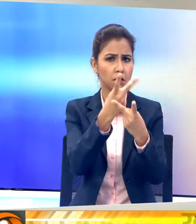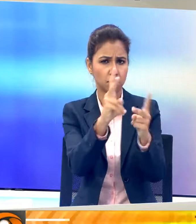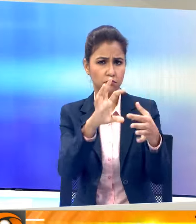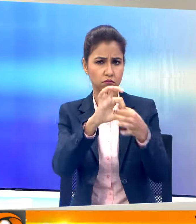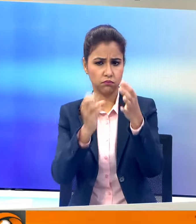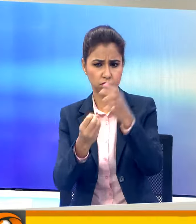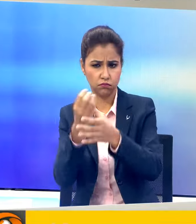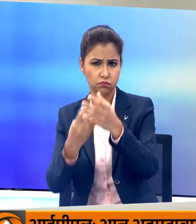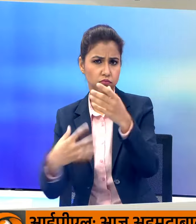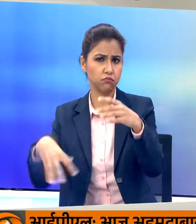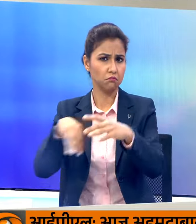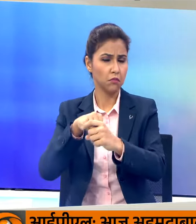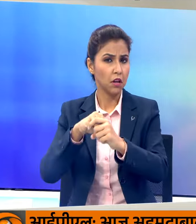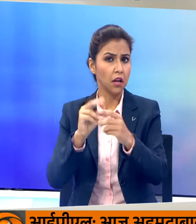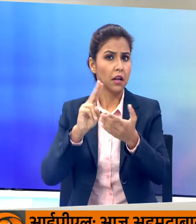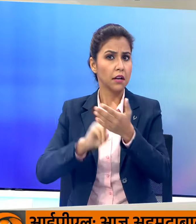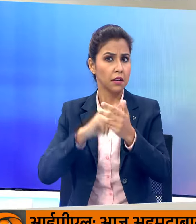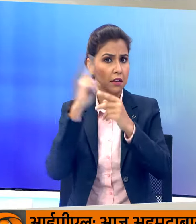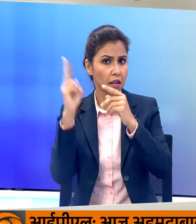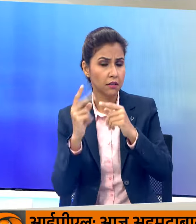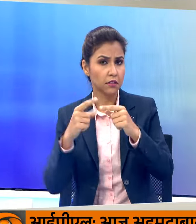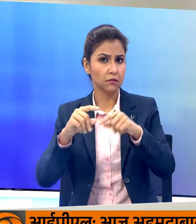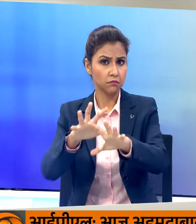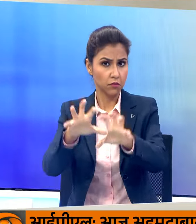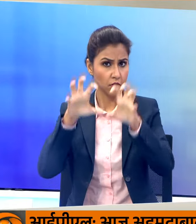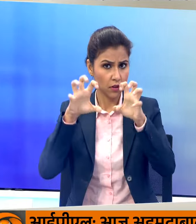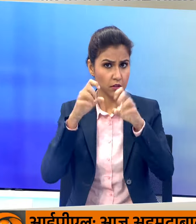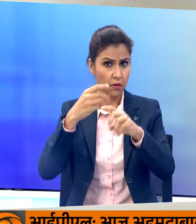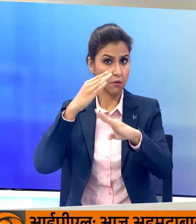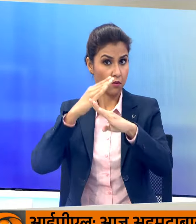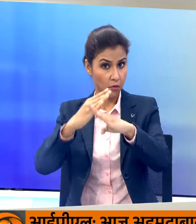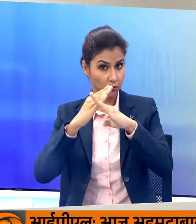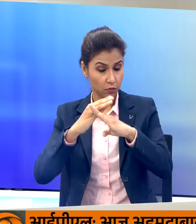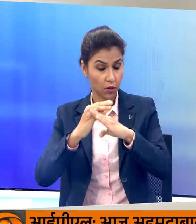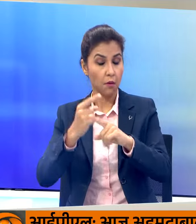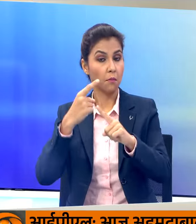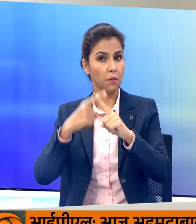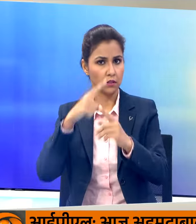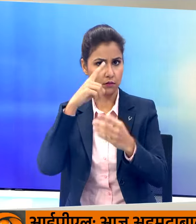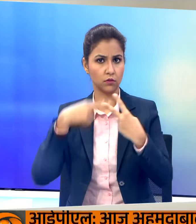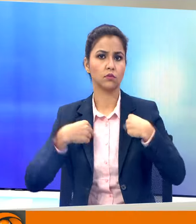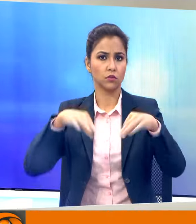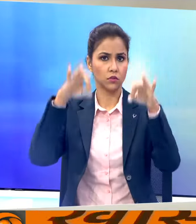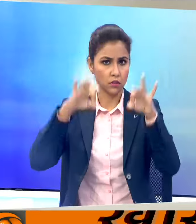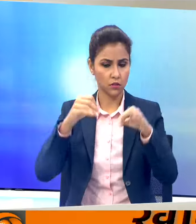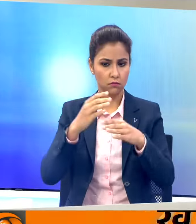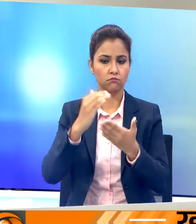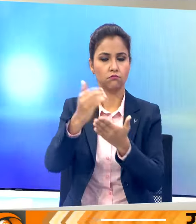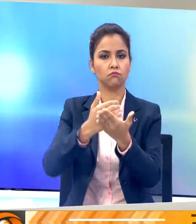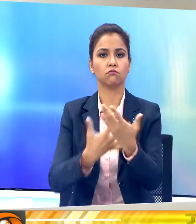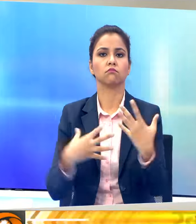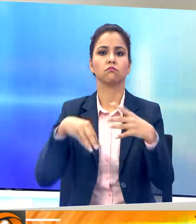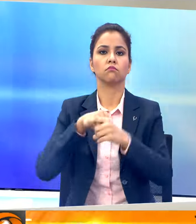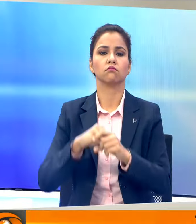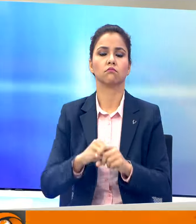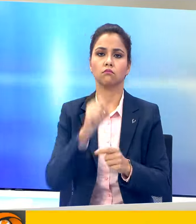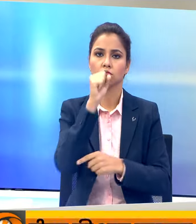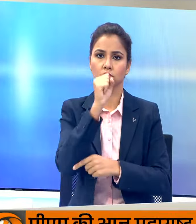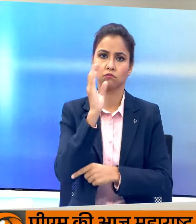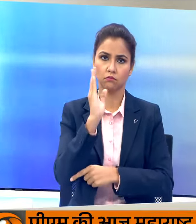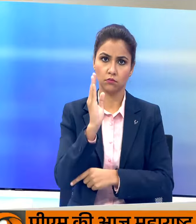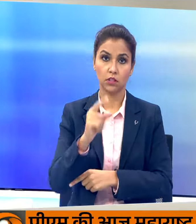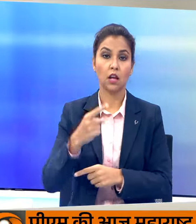की ओर से आयोजित राष्ट्रे सम्विधान रक्षा और नयाय सम्मेलन को संभोधित करेंगे इंदिरा गांधी